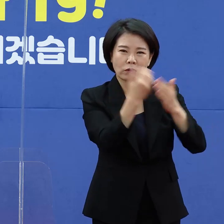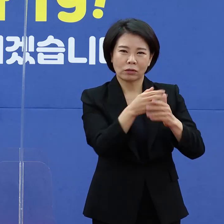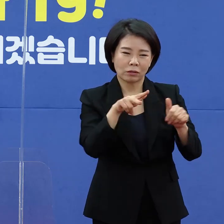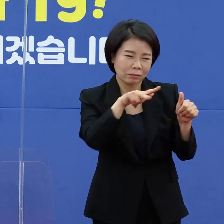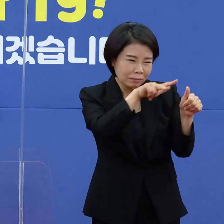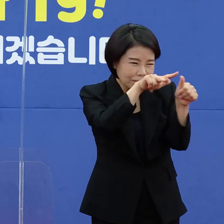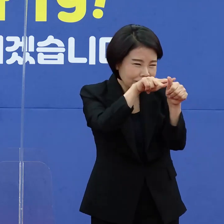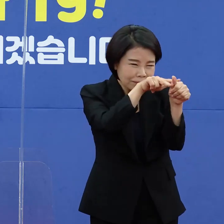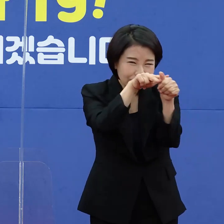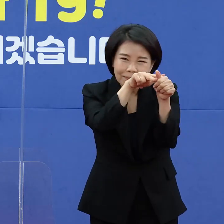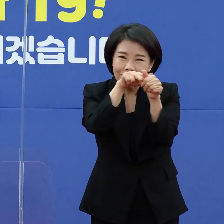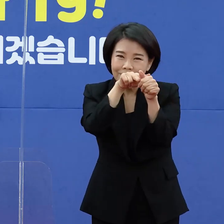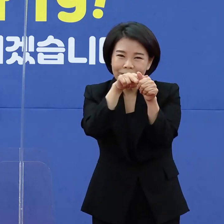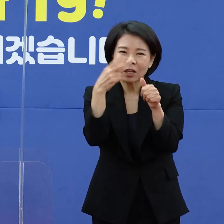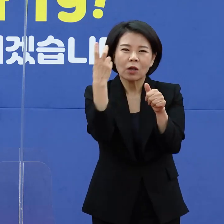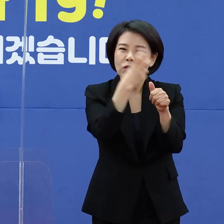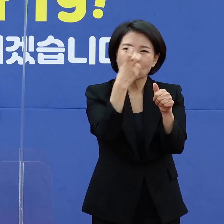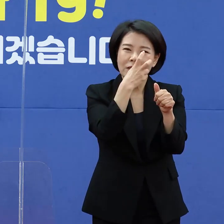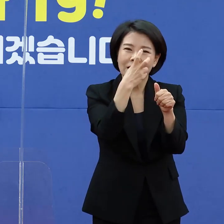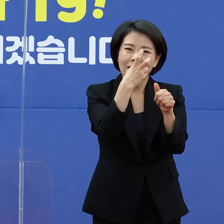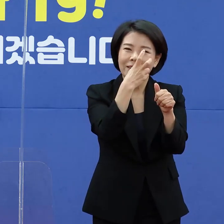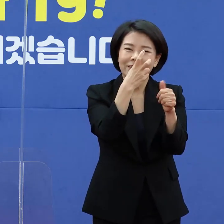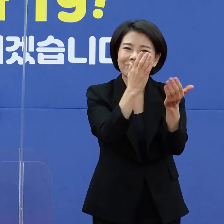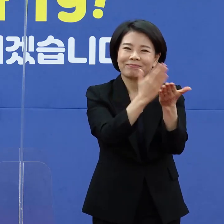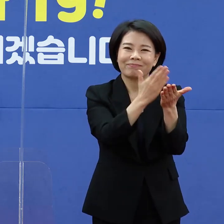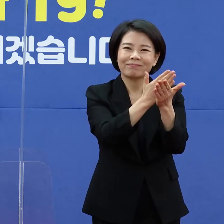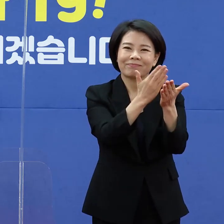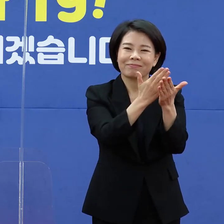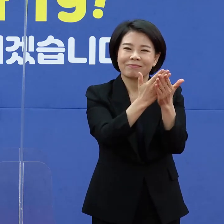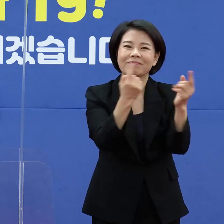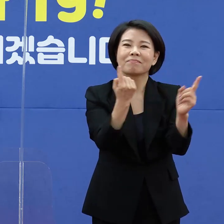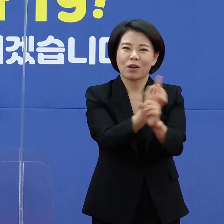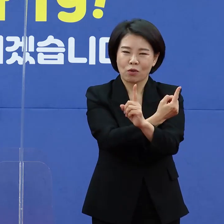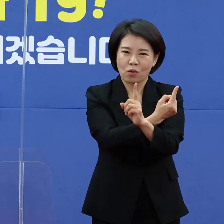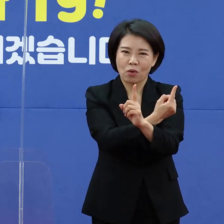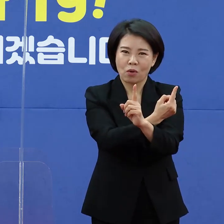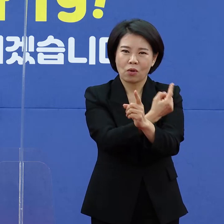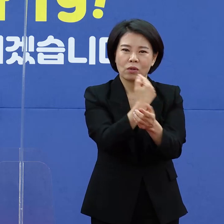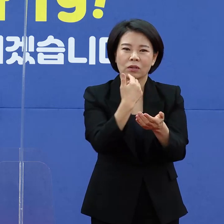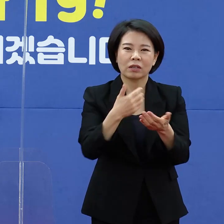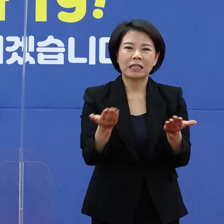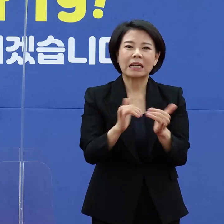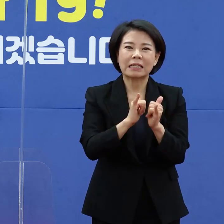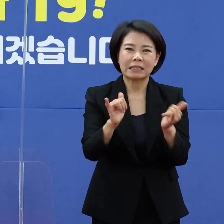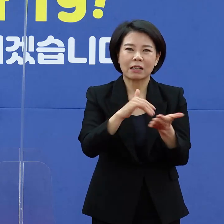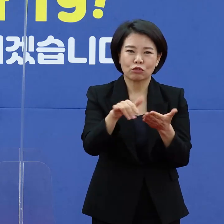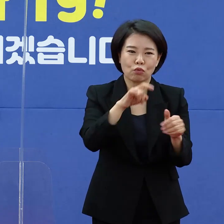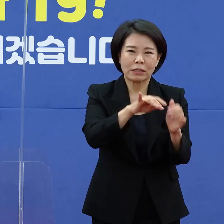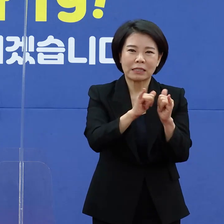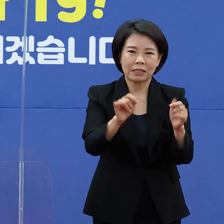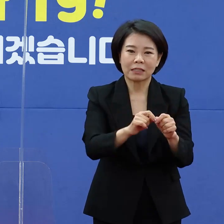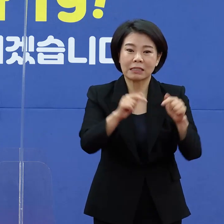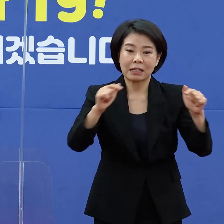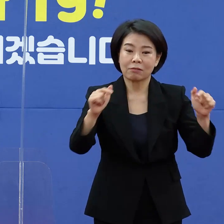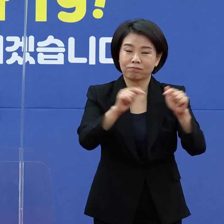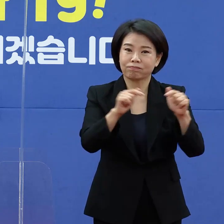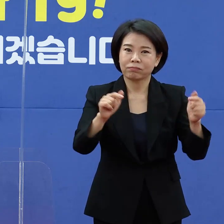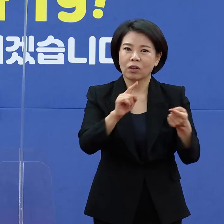쫓아서 역학조사를 하거나 그런 체계는 그 수요나 확진자의 수나 증가